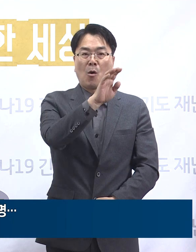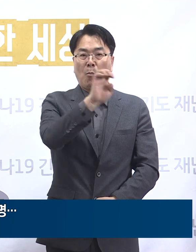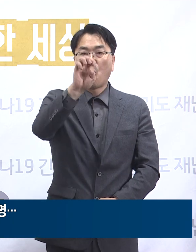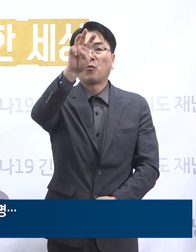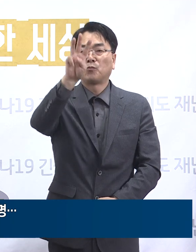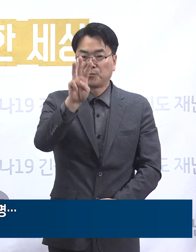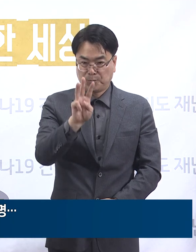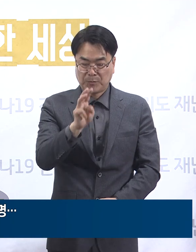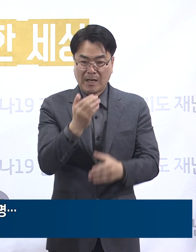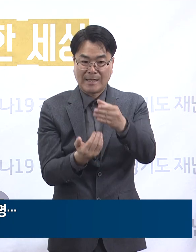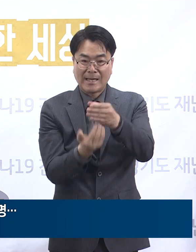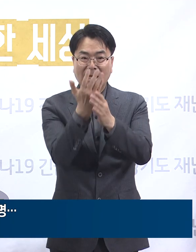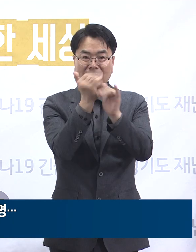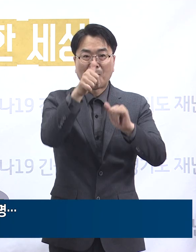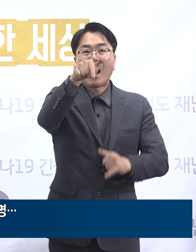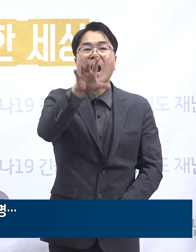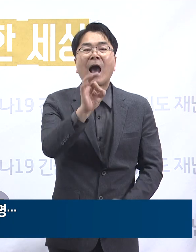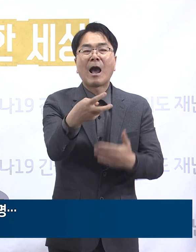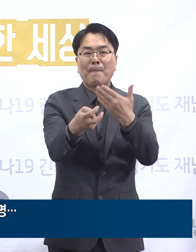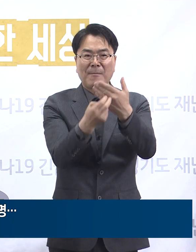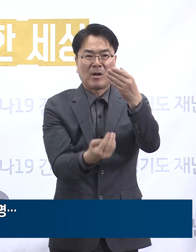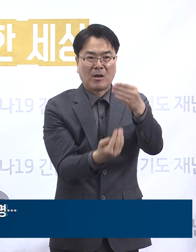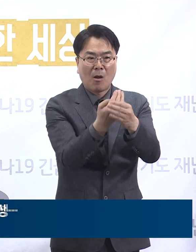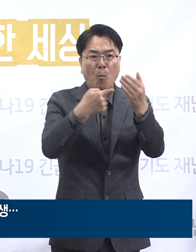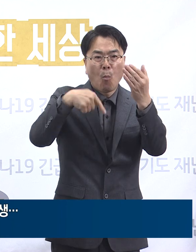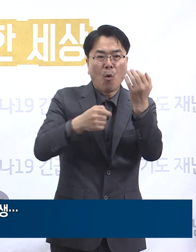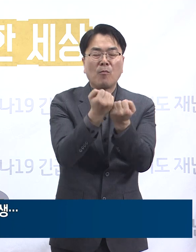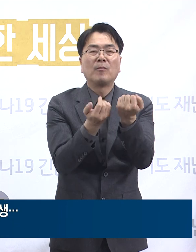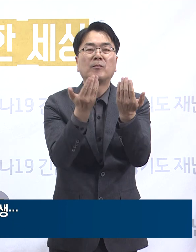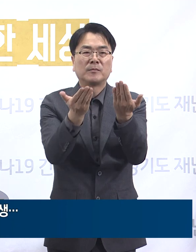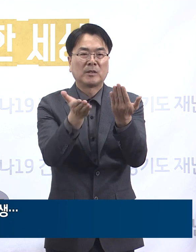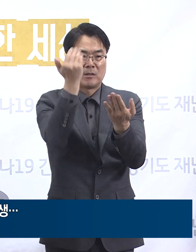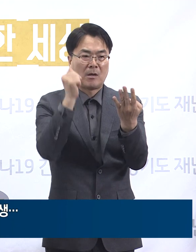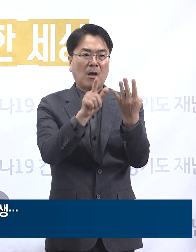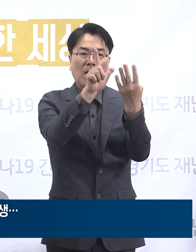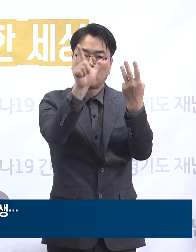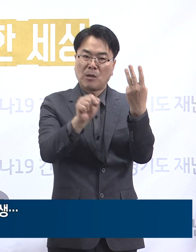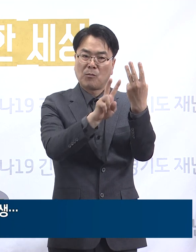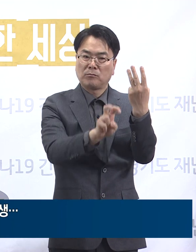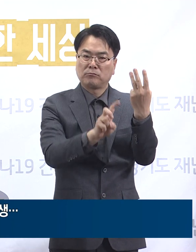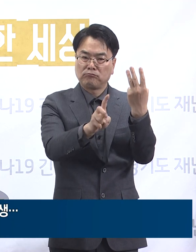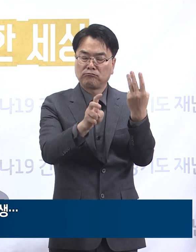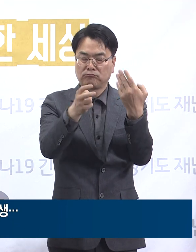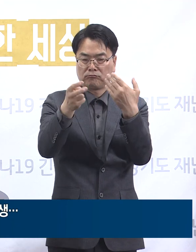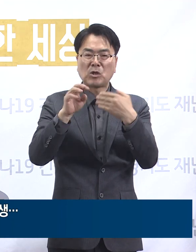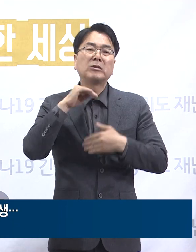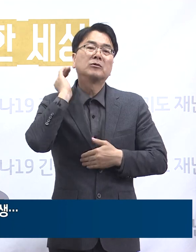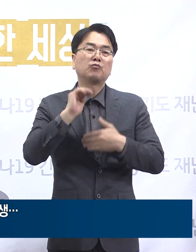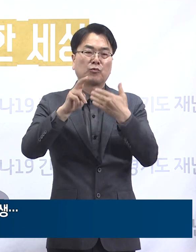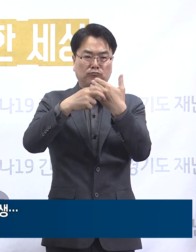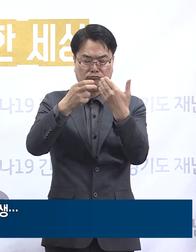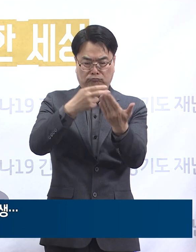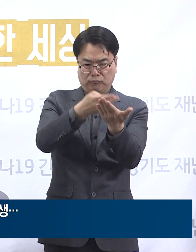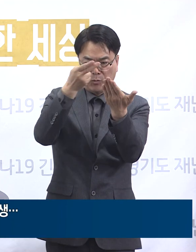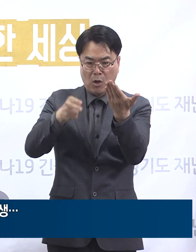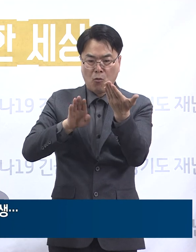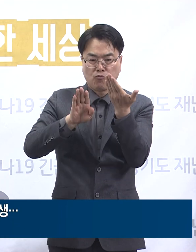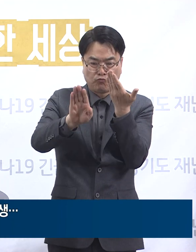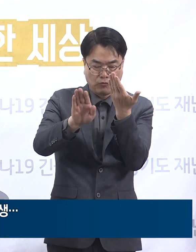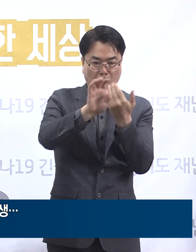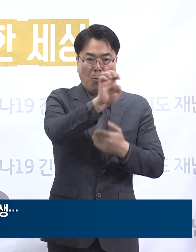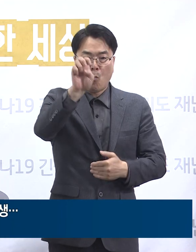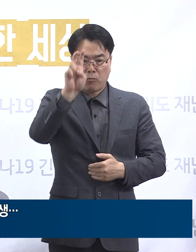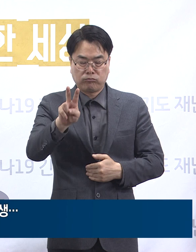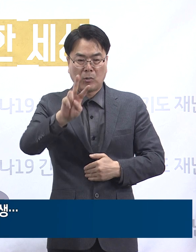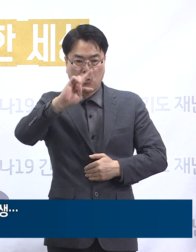확진자 발생에 대해 말씀드리겠습니다. 지난 3월 31일 의정부 성무병원에서 퇴원 후 포천시 소재 강병원에 입원